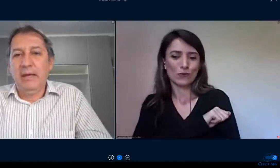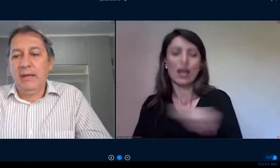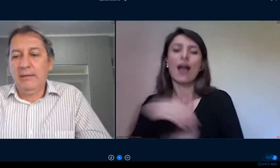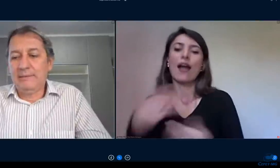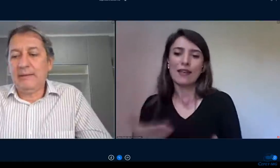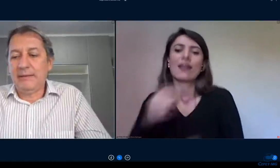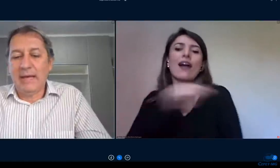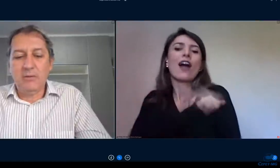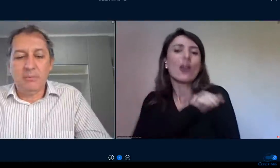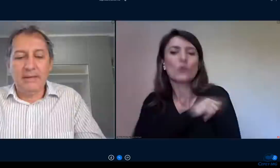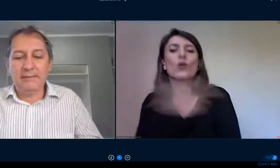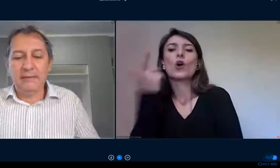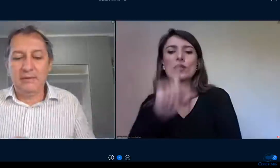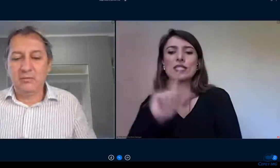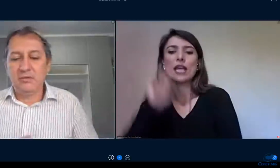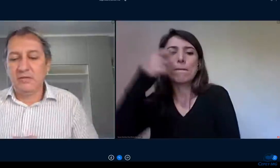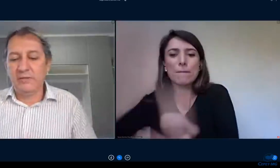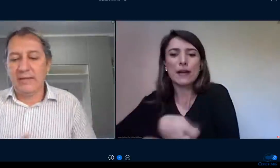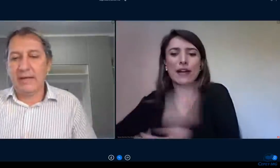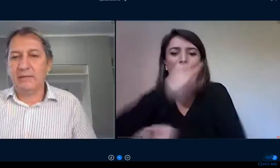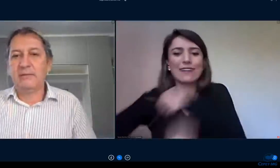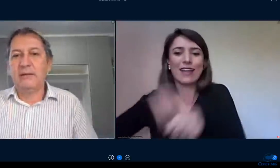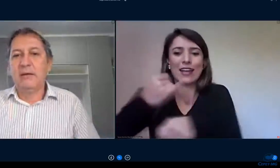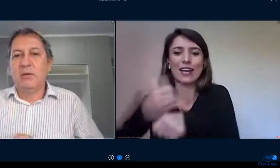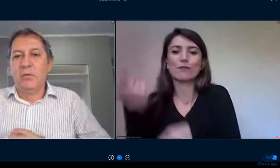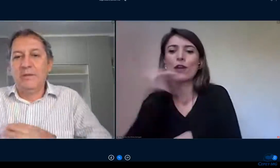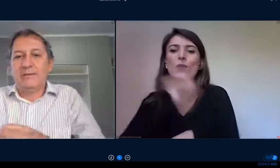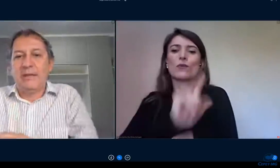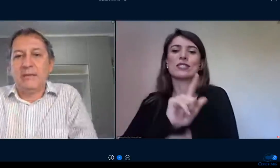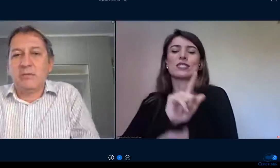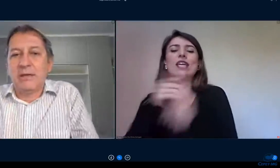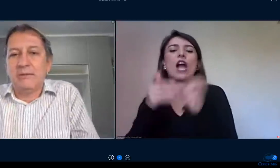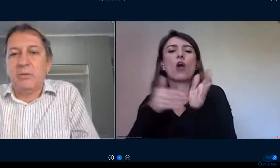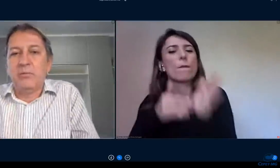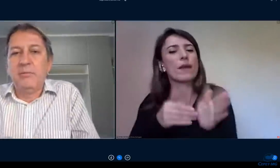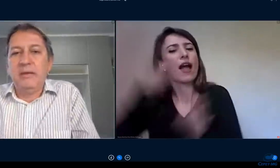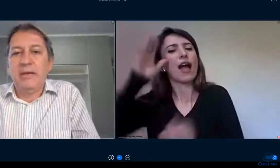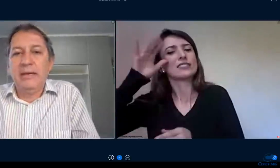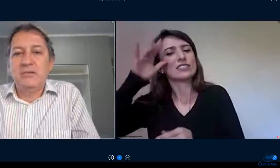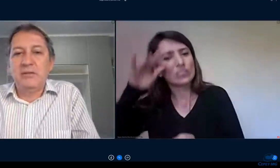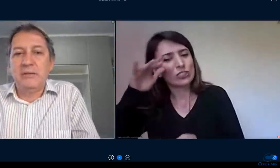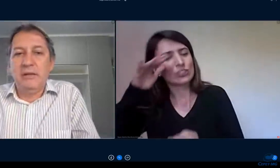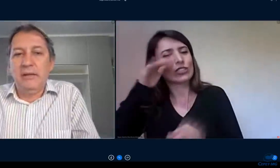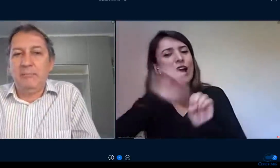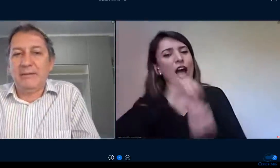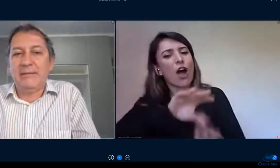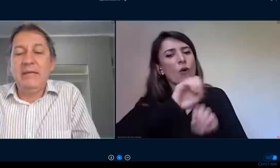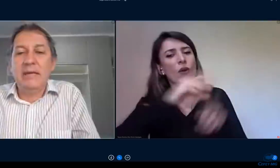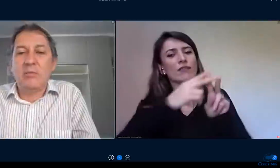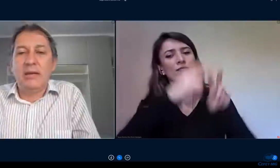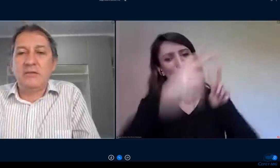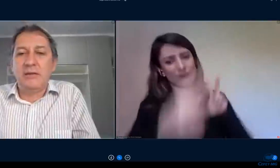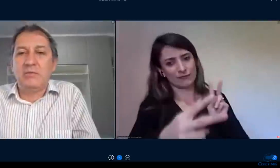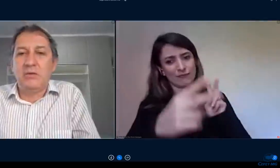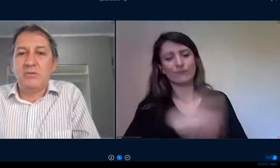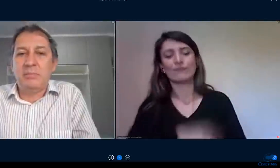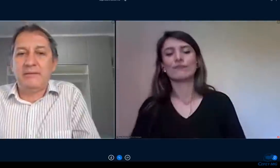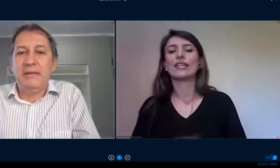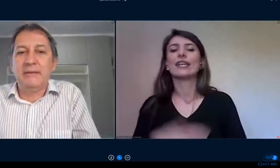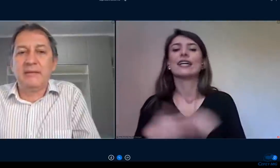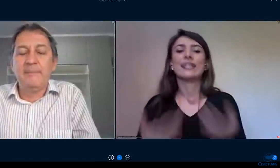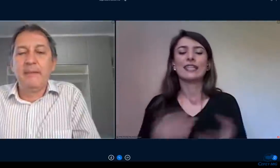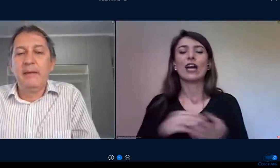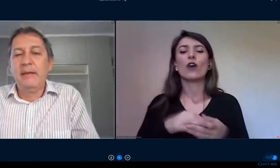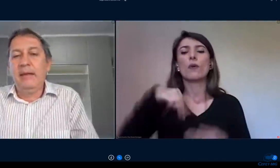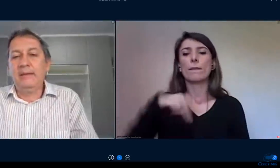necessário para esse início de atividades o Ministério da Educação por meio da rede em parceria com a rede nacional de